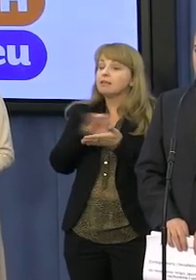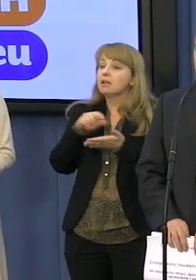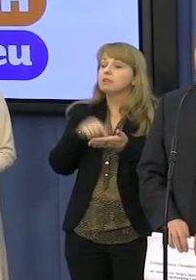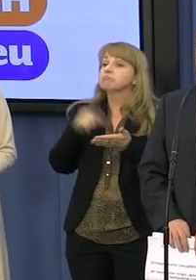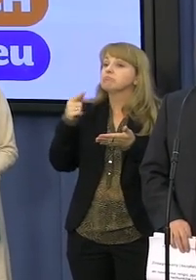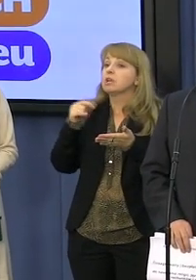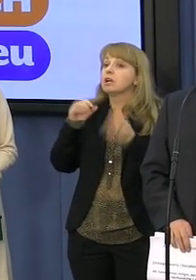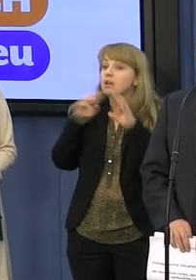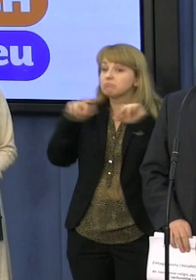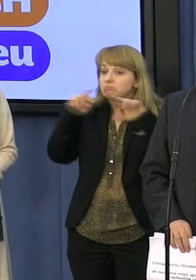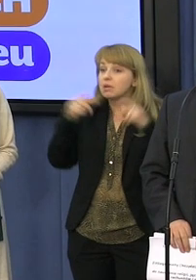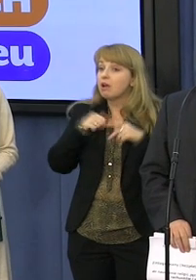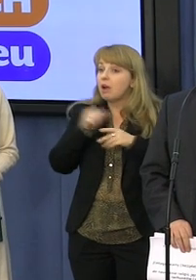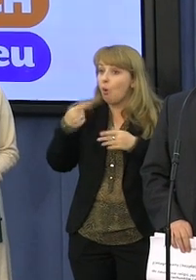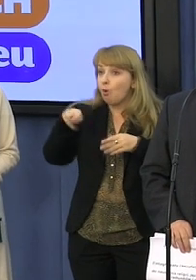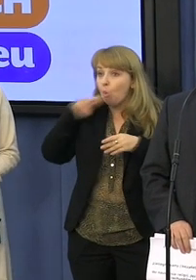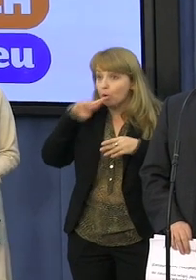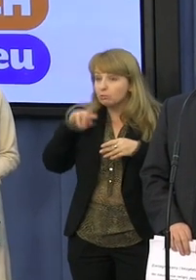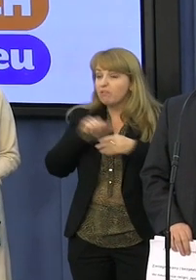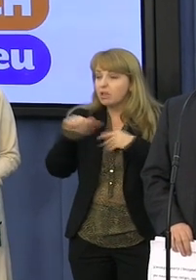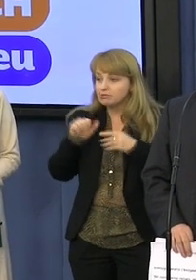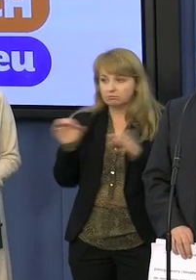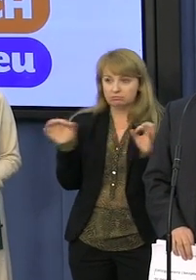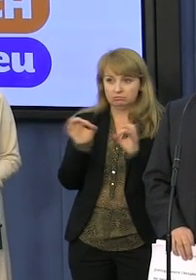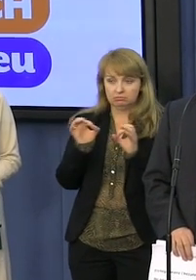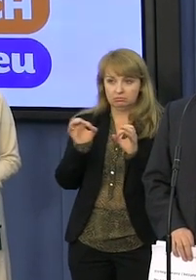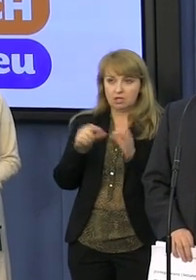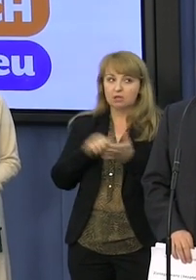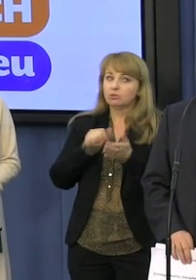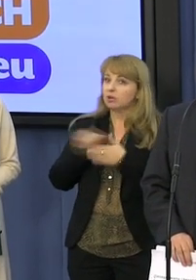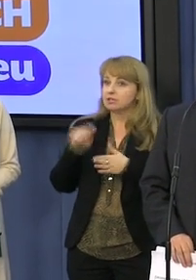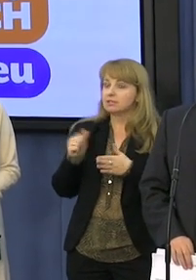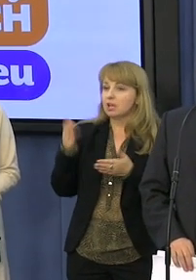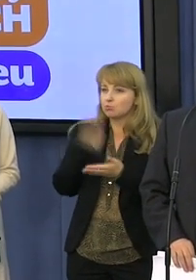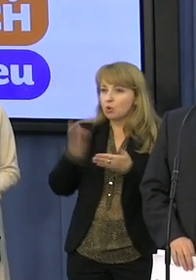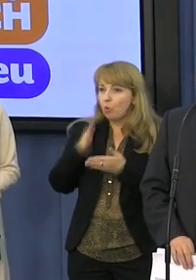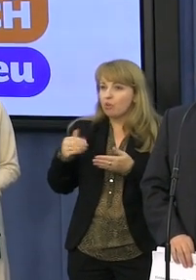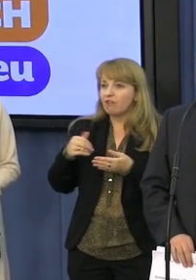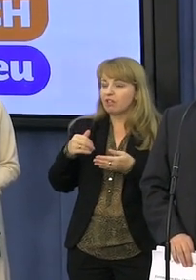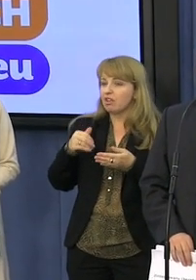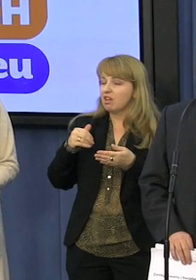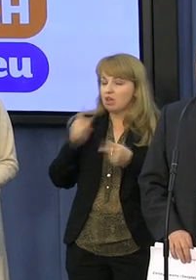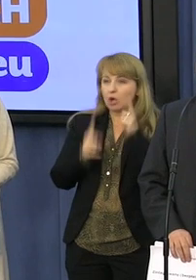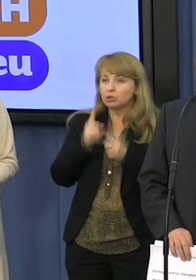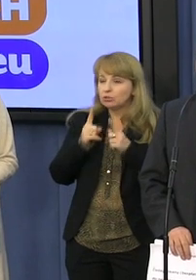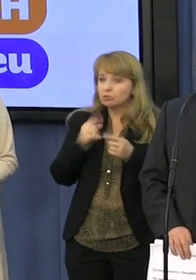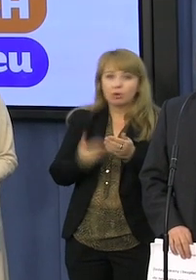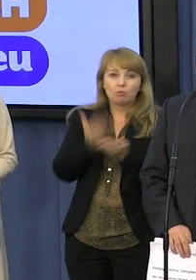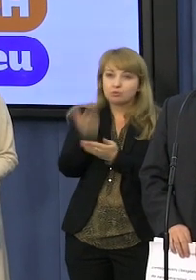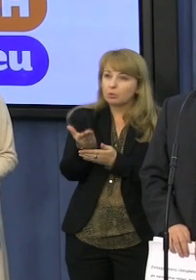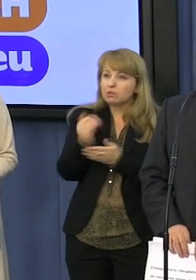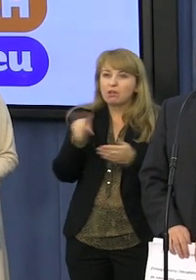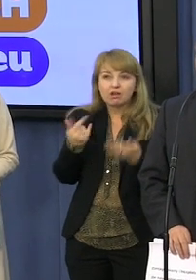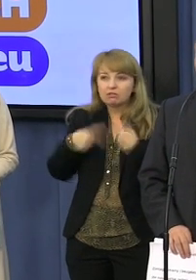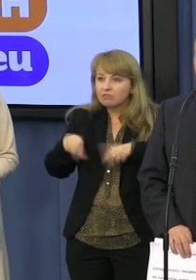rozgocąca, jeżeli chodzi o stronę prawną, jest to po prostu na kolanie przygotowana. Wygotowana propozycja, nie wiadomo jak ma być